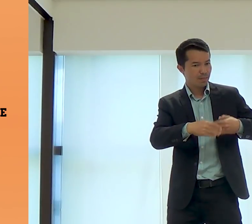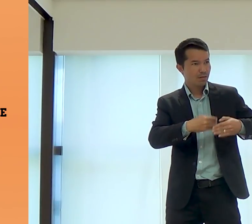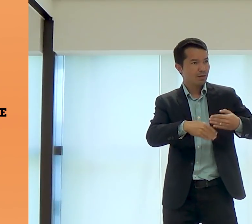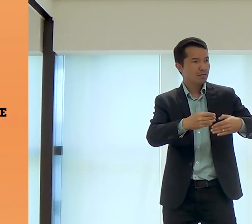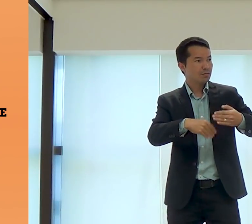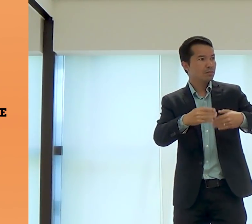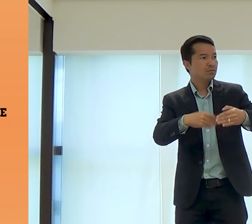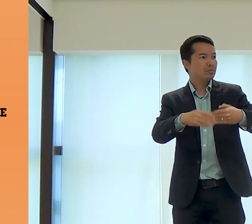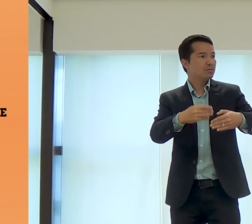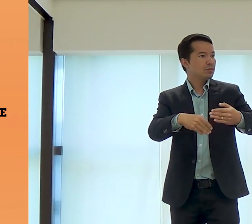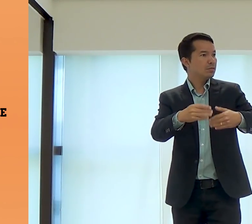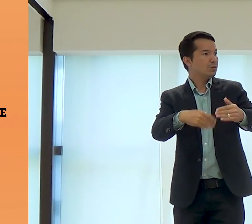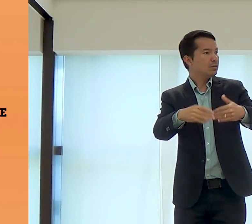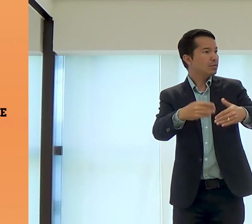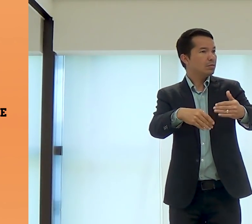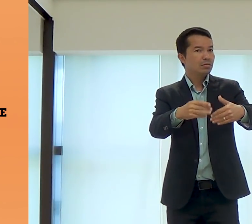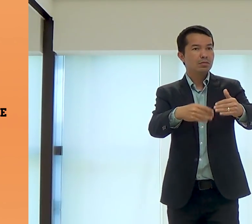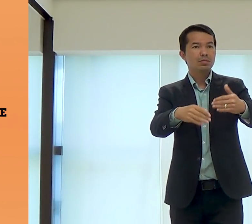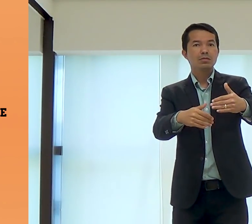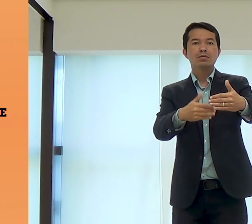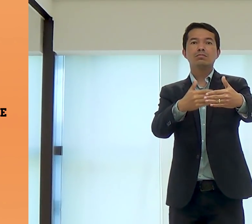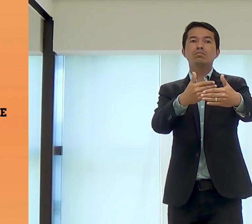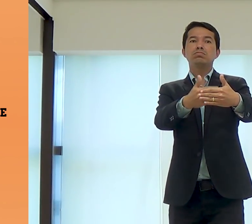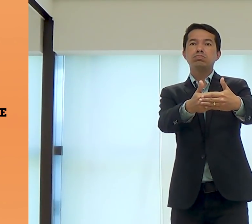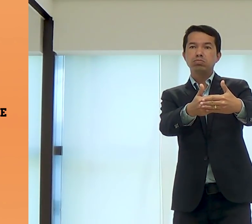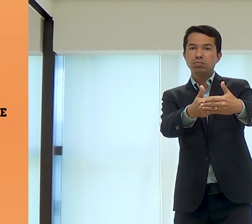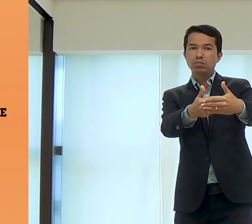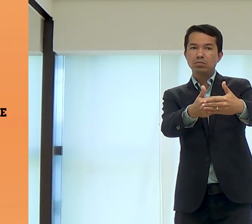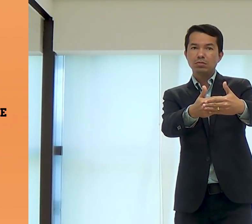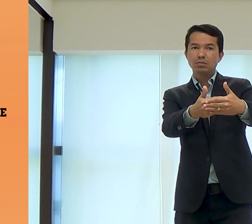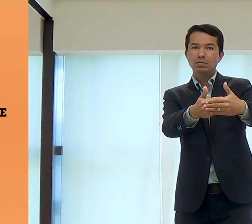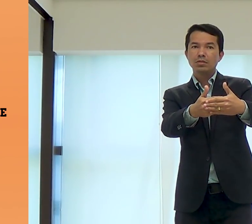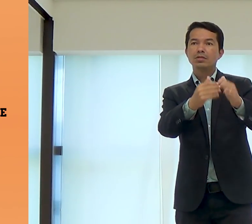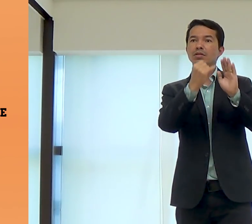Fazia parte da geração, então, do rei Davi.